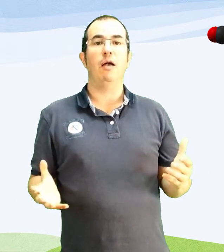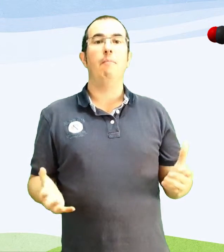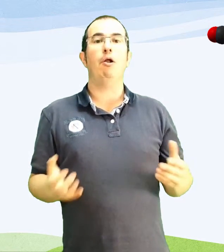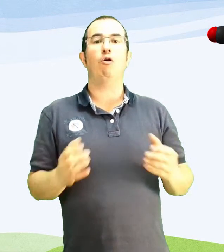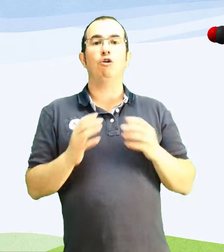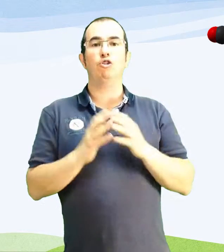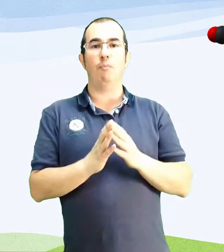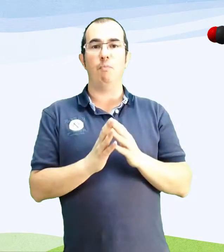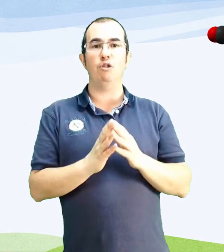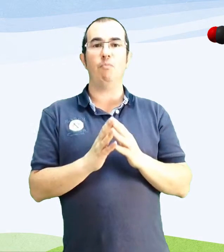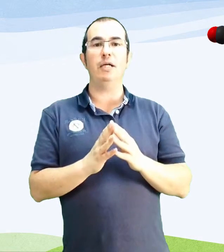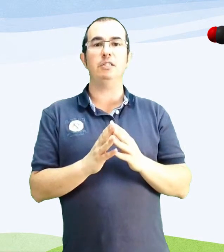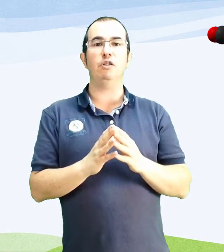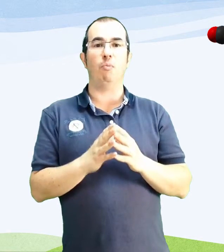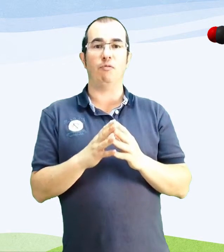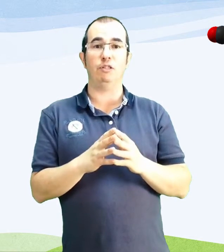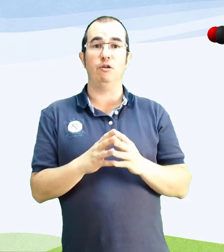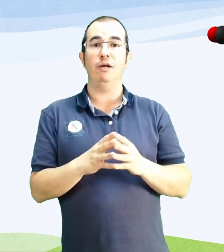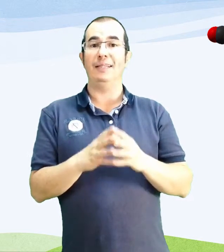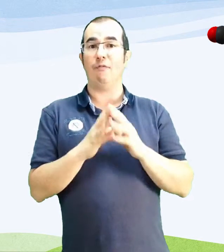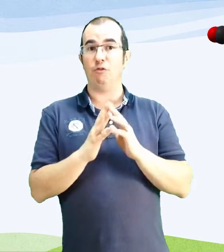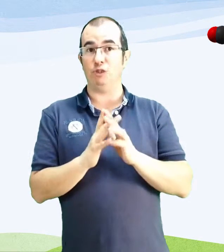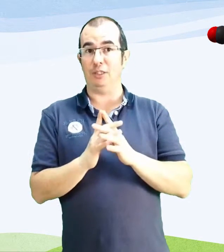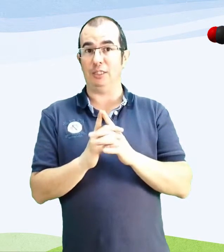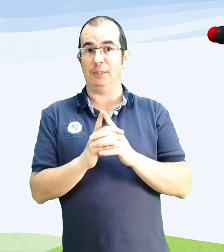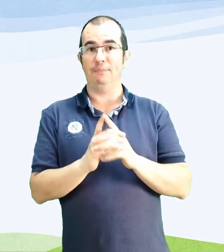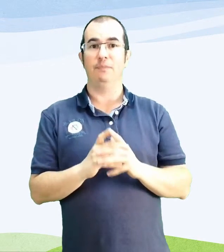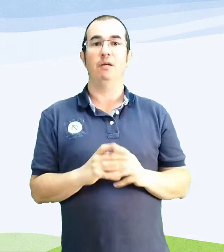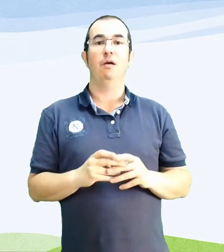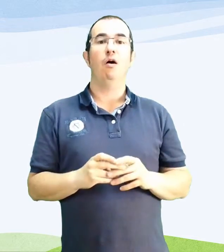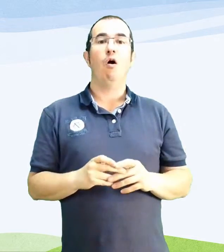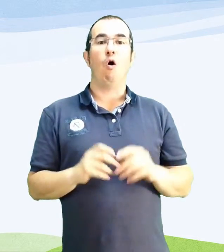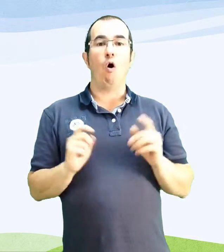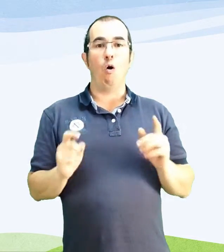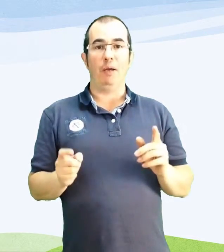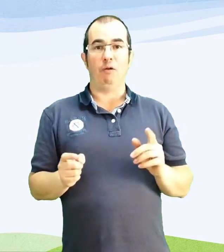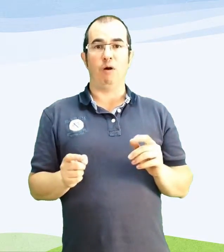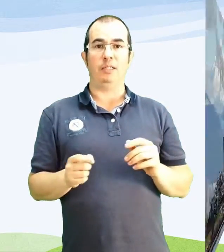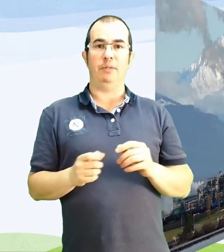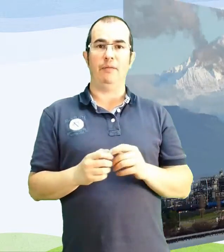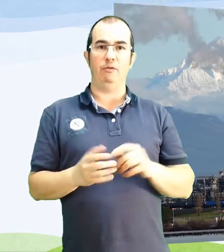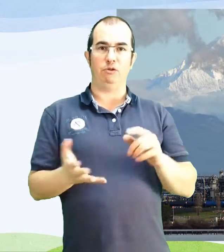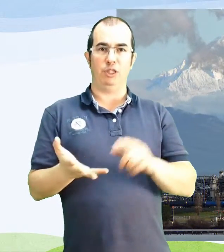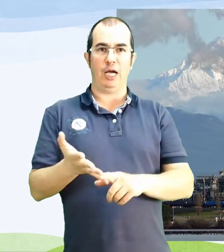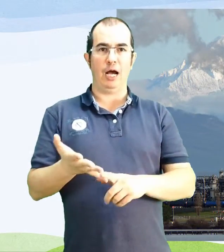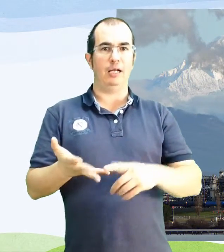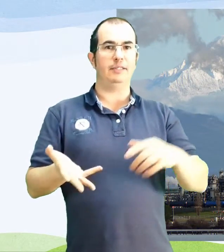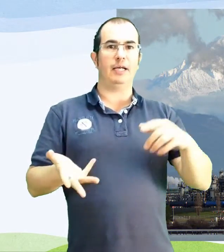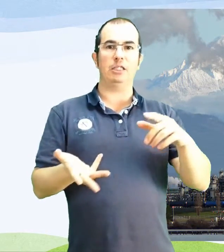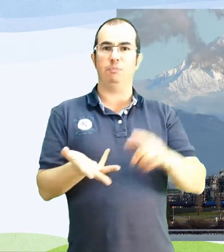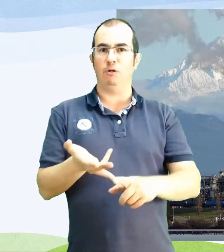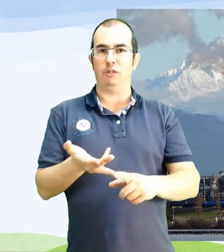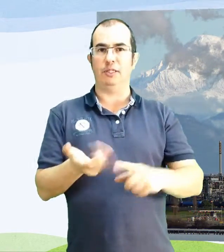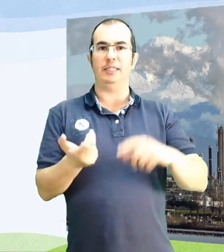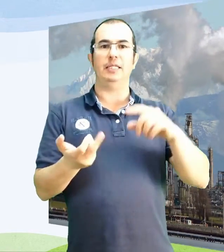pero consome moito máis no proceso da fotosíntese. O home, coa actividade industrial, transportes,